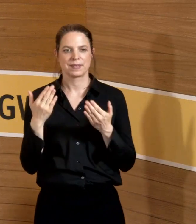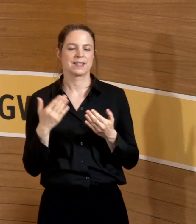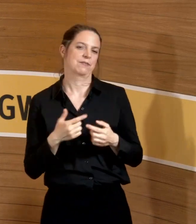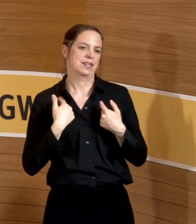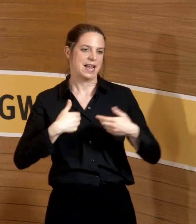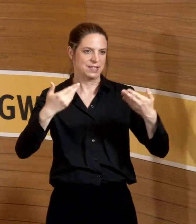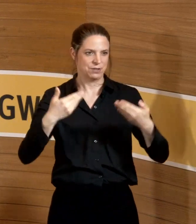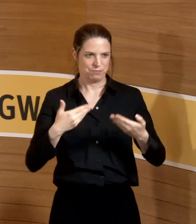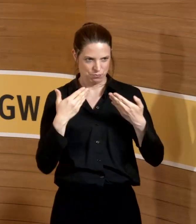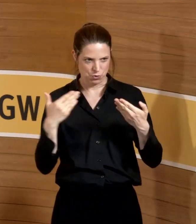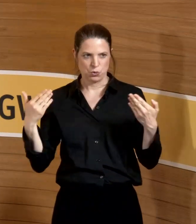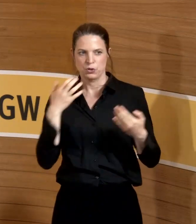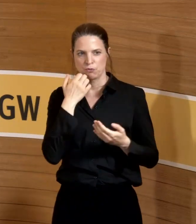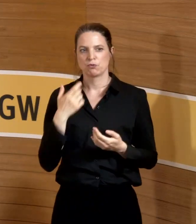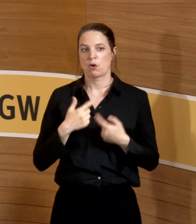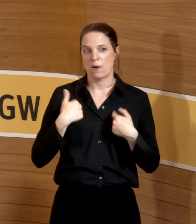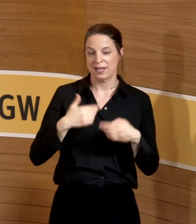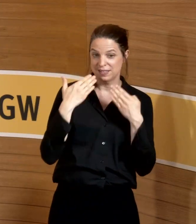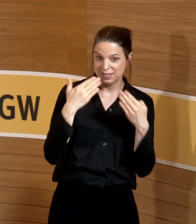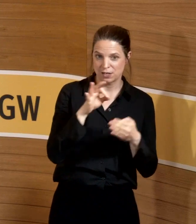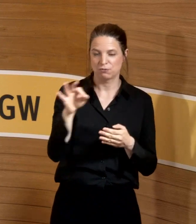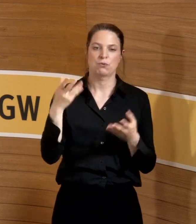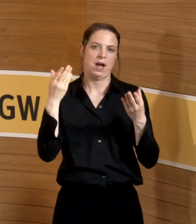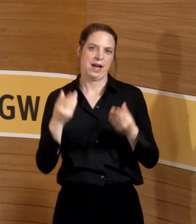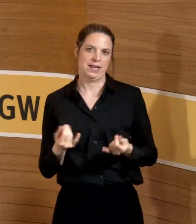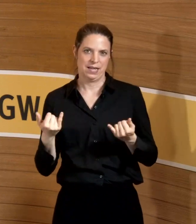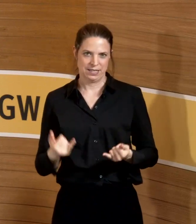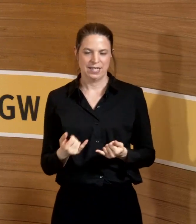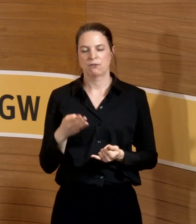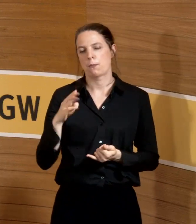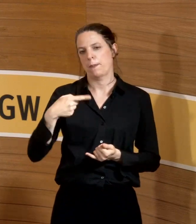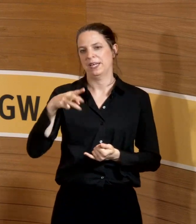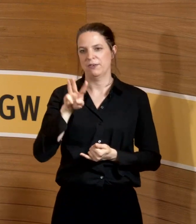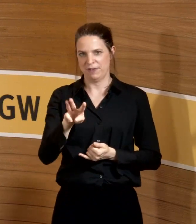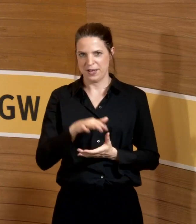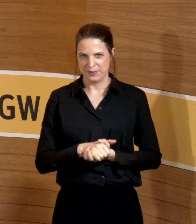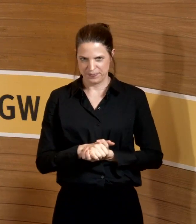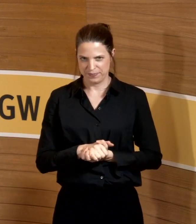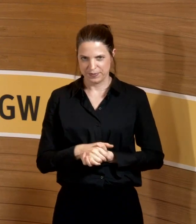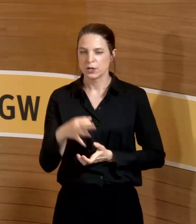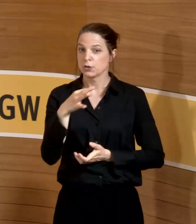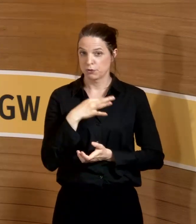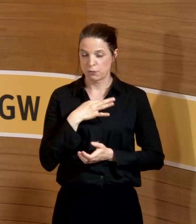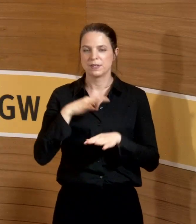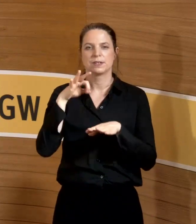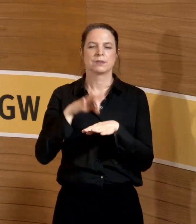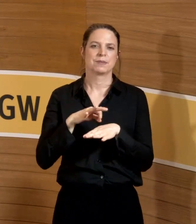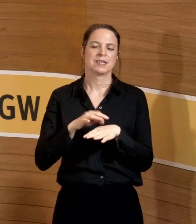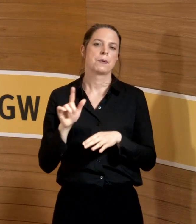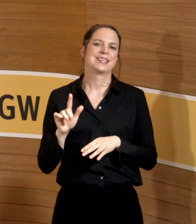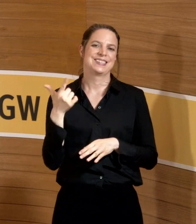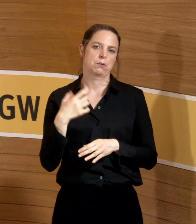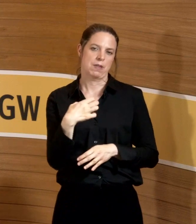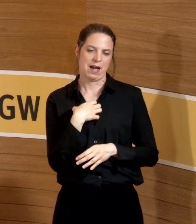herzlich begrüßen. Mich erst mal ganz herzlich auch bedanken für die Einladung über die BGW. Für mich ist so ein bisschen in der Medizin heißes sekundärer